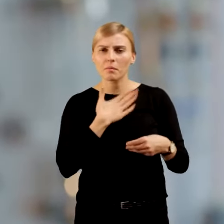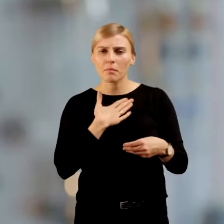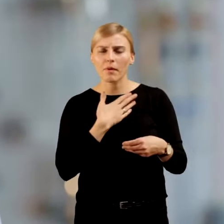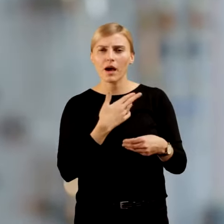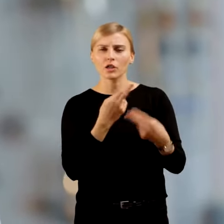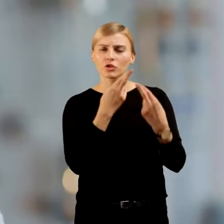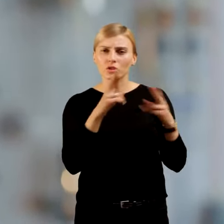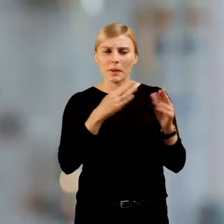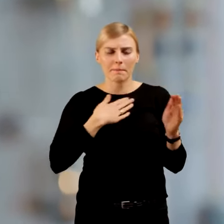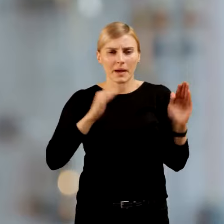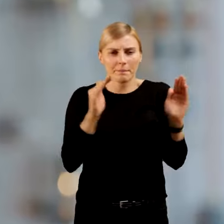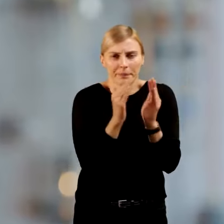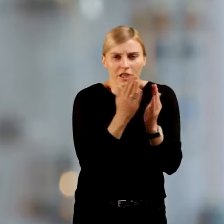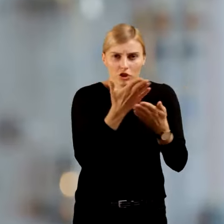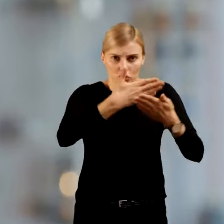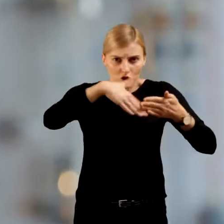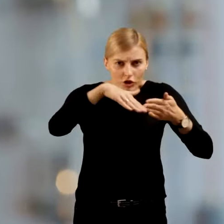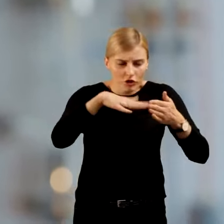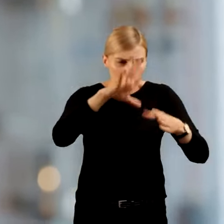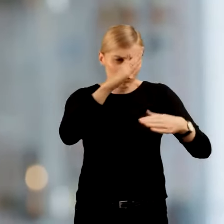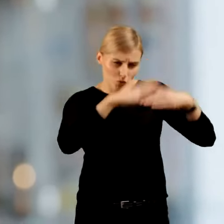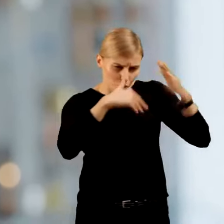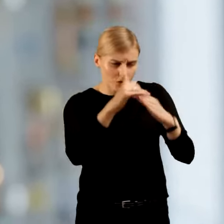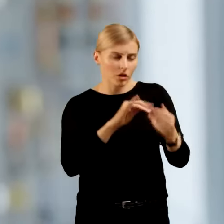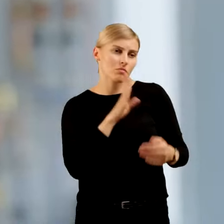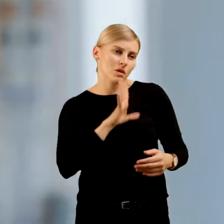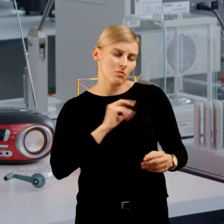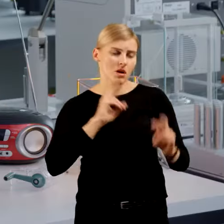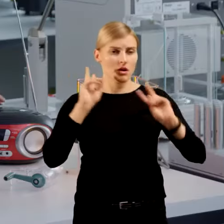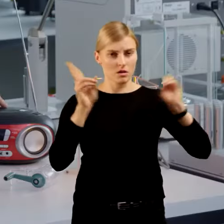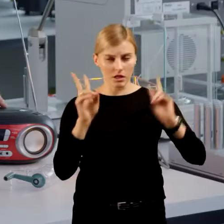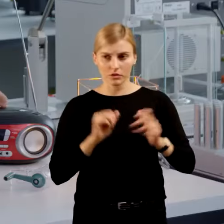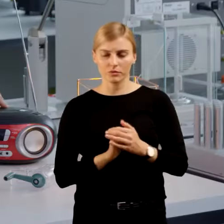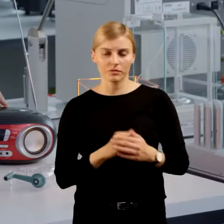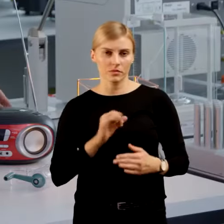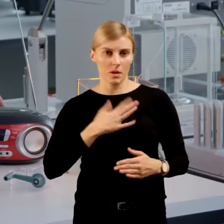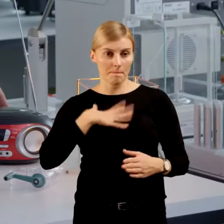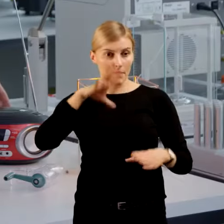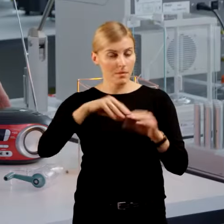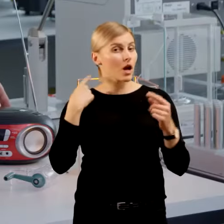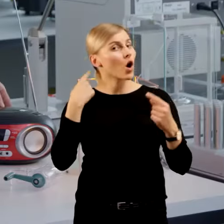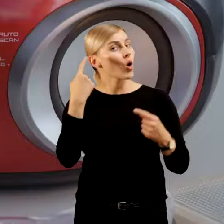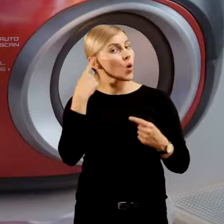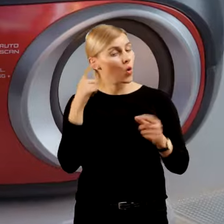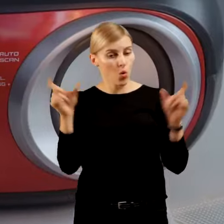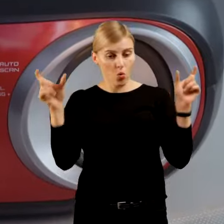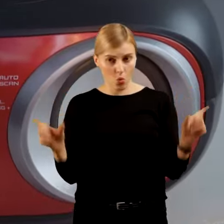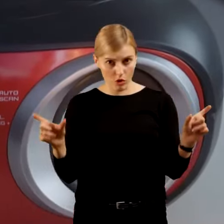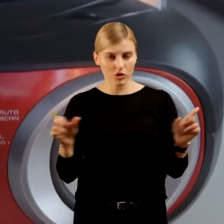kilku innych mniejszych elementów. Tak jak moje radio. Składa się z głośników, rączki